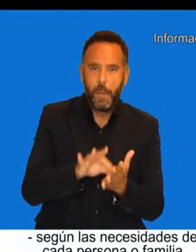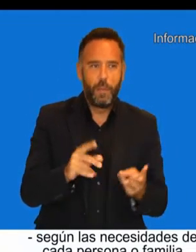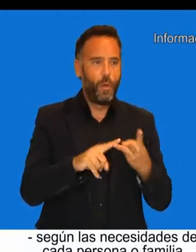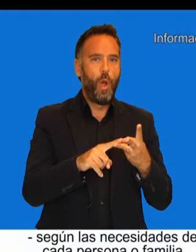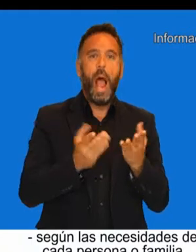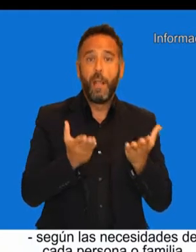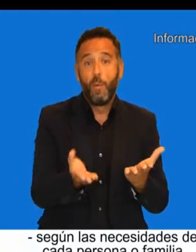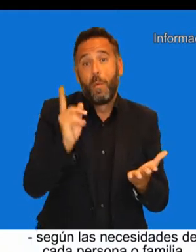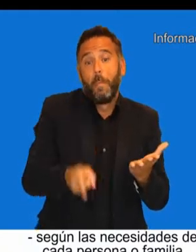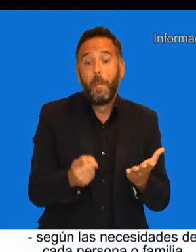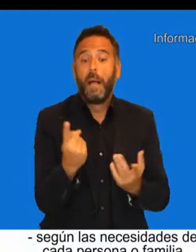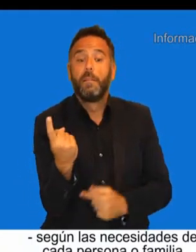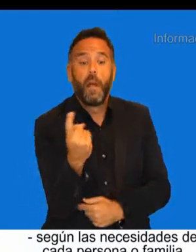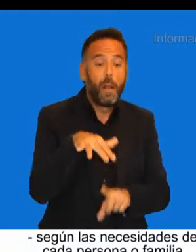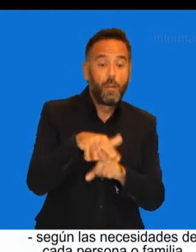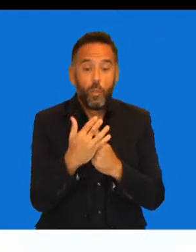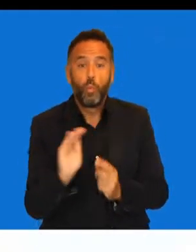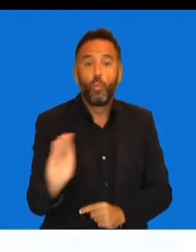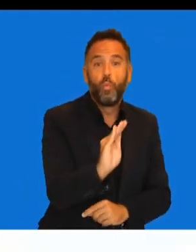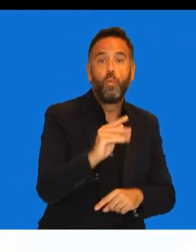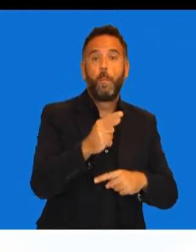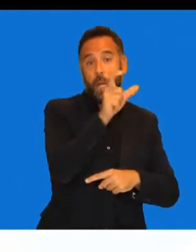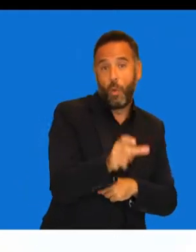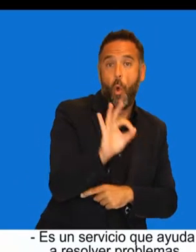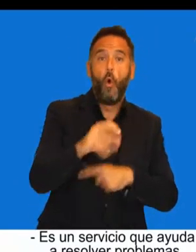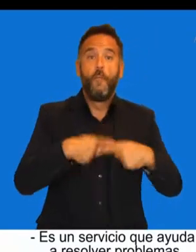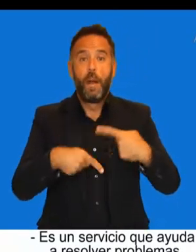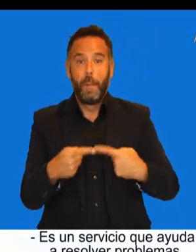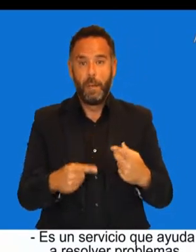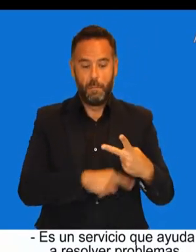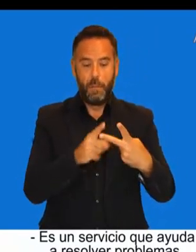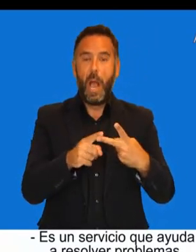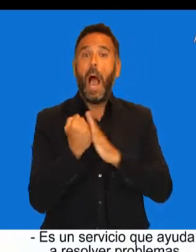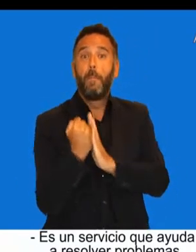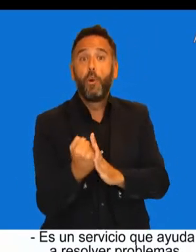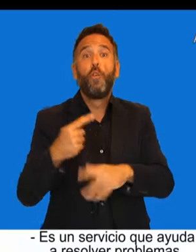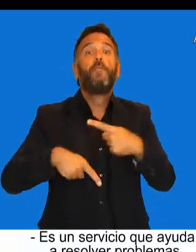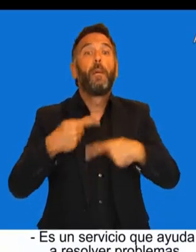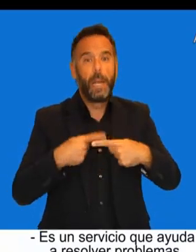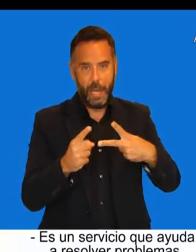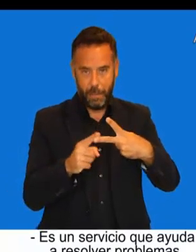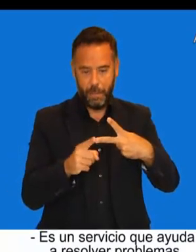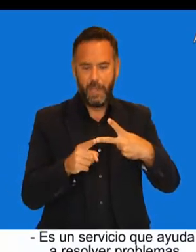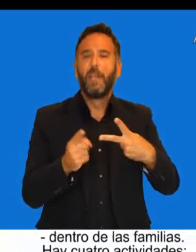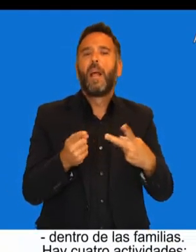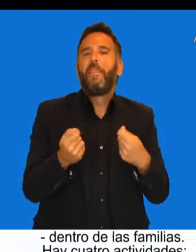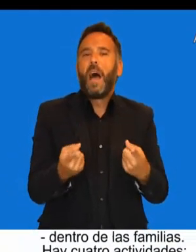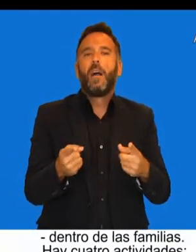las necesidades de cada persona o familia. Apoyo a la Familia. Es un servicio que ayuda a resolver problemas dentro de las